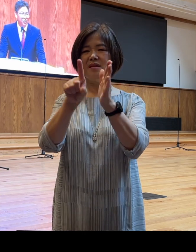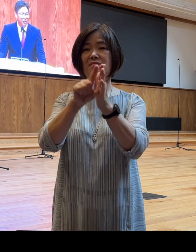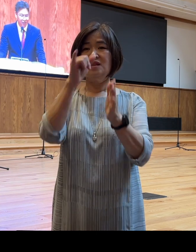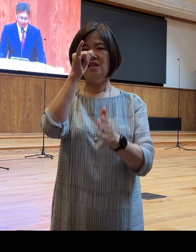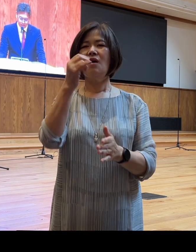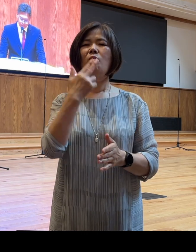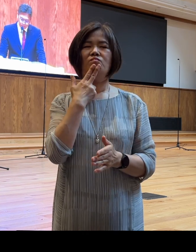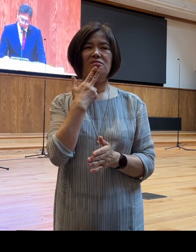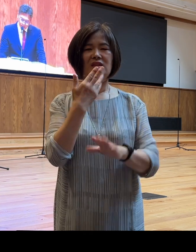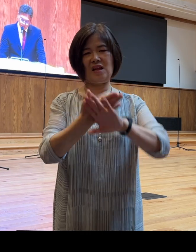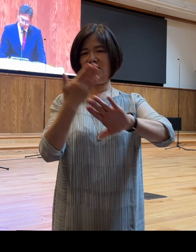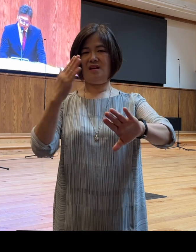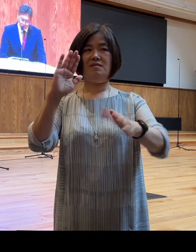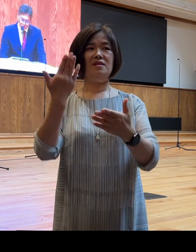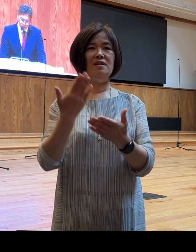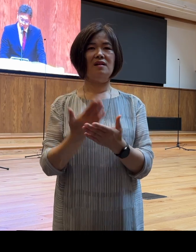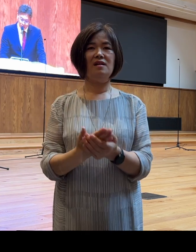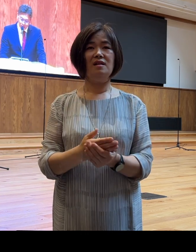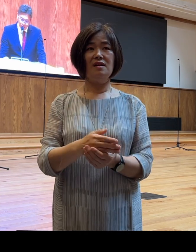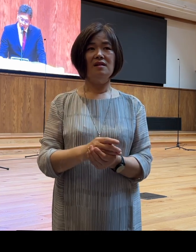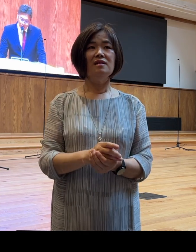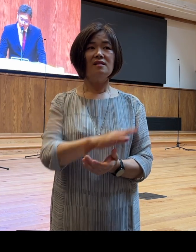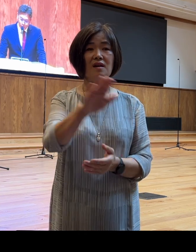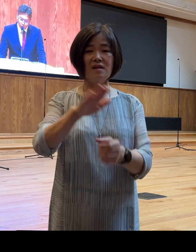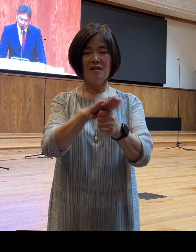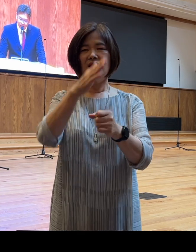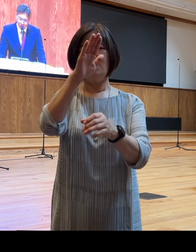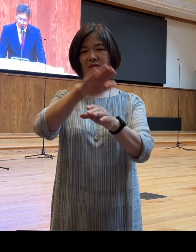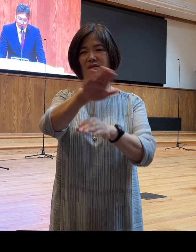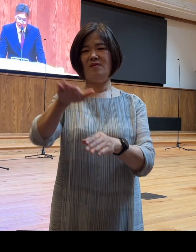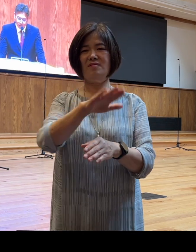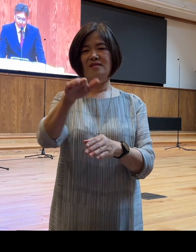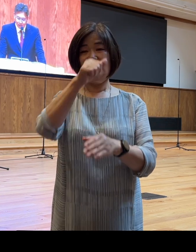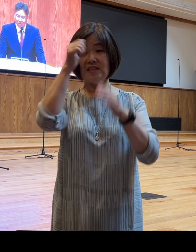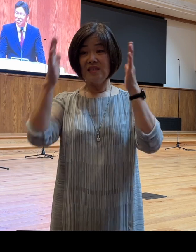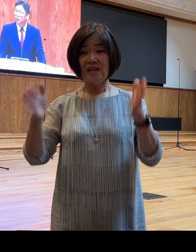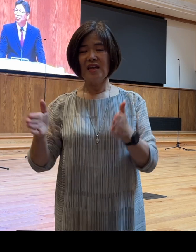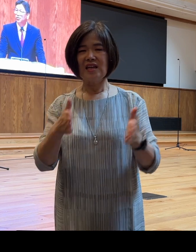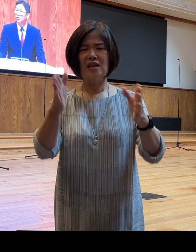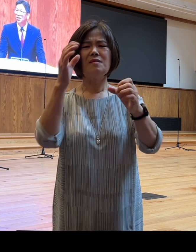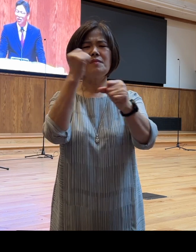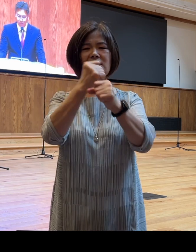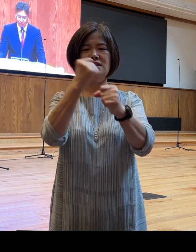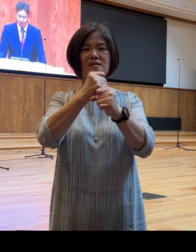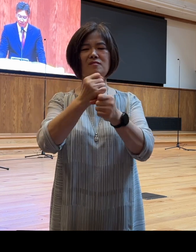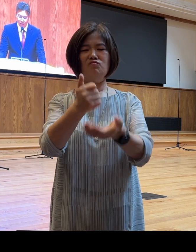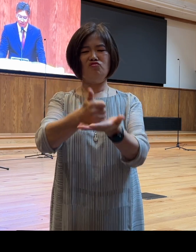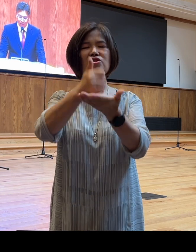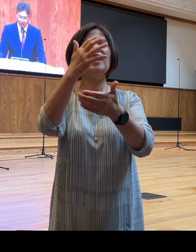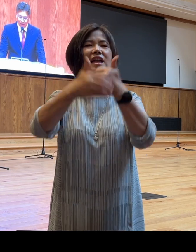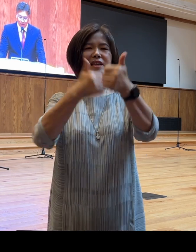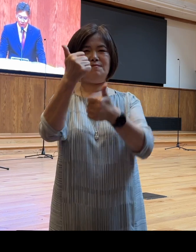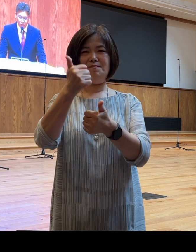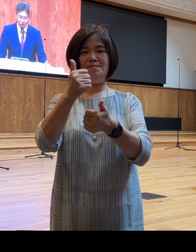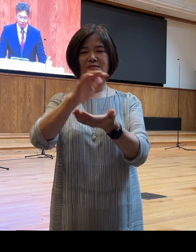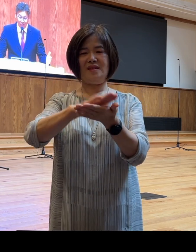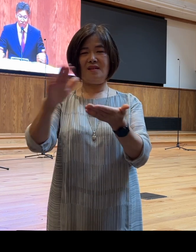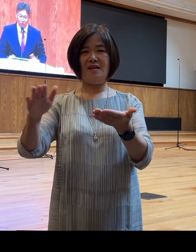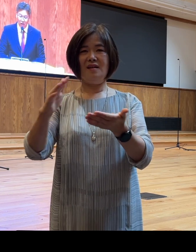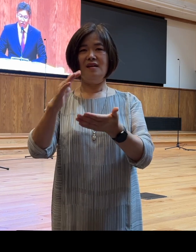사랑하는 여러분 우리의 인생의 길을 만드시는 분은 하나님이십니다 그리고 그 길에서 우리의 걸음을